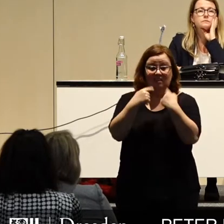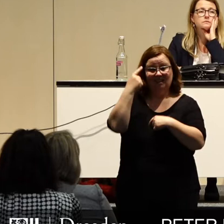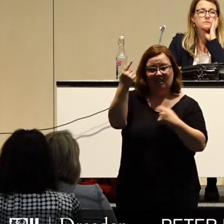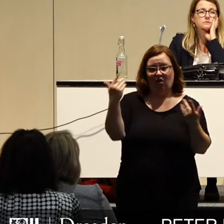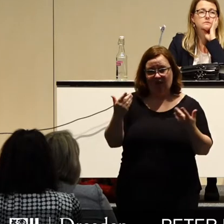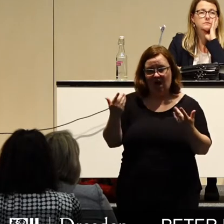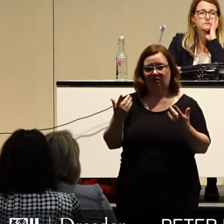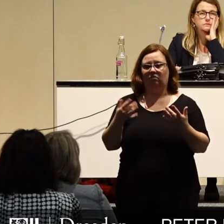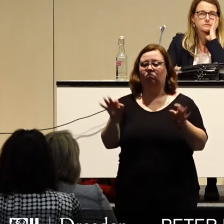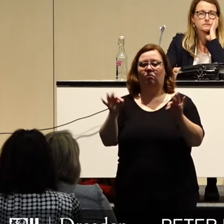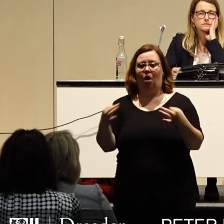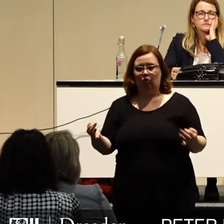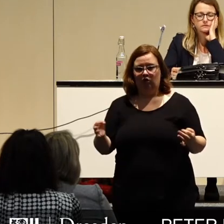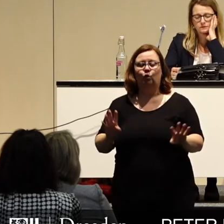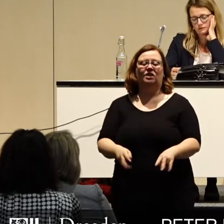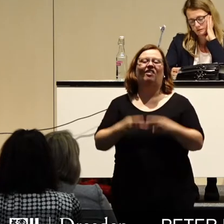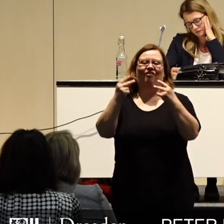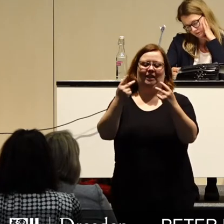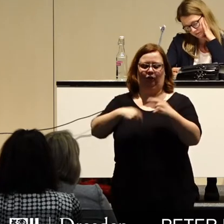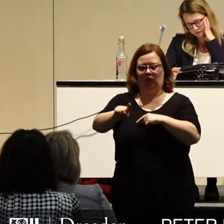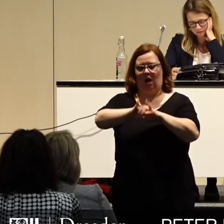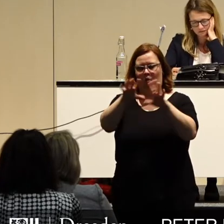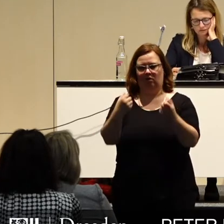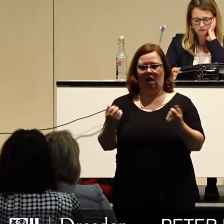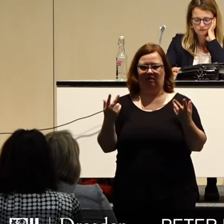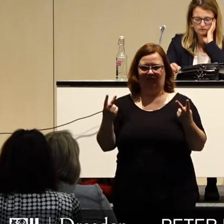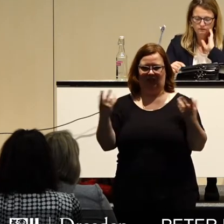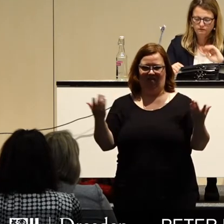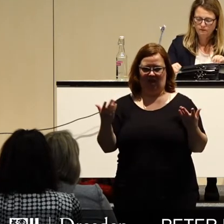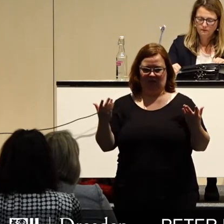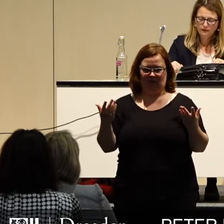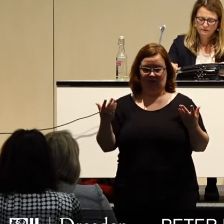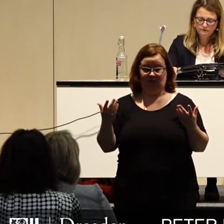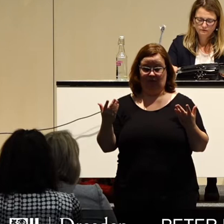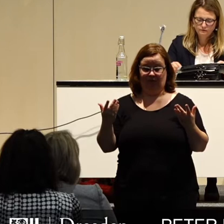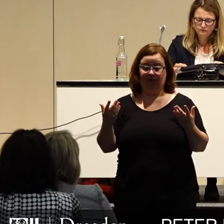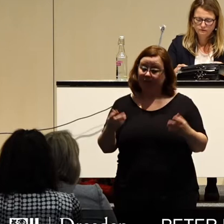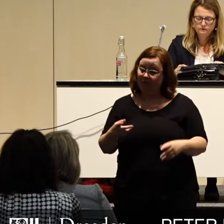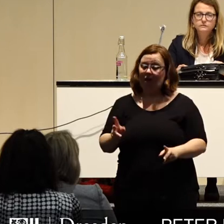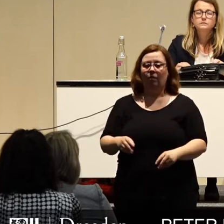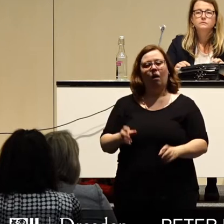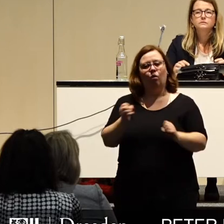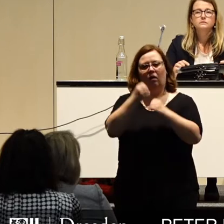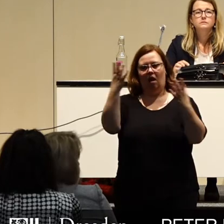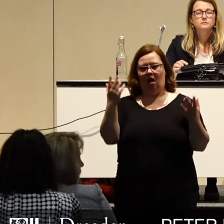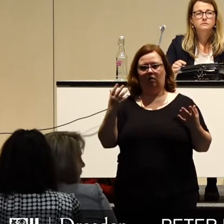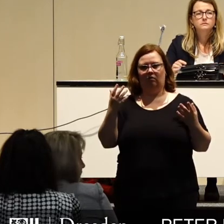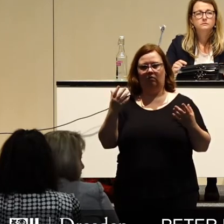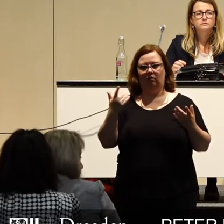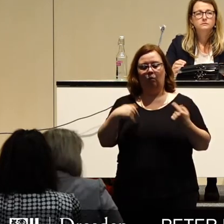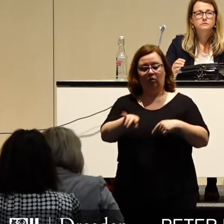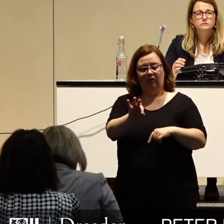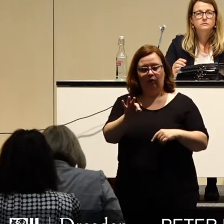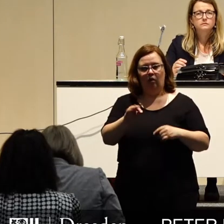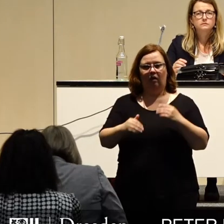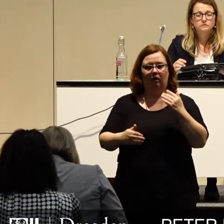ist, was nicht und wo die Prioritäten für den kommenden Haushalt zu setzen sind. Eins muss aber klar sein, für uns ist es klar, Grundlage für